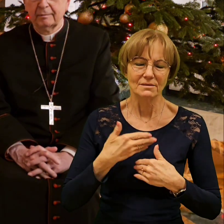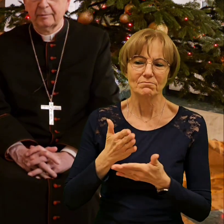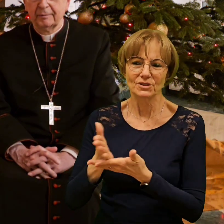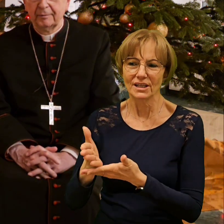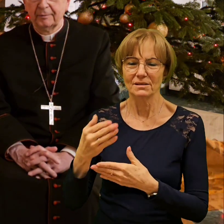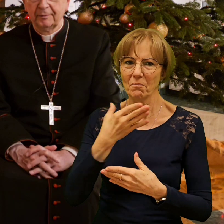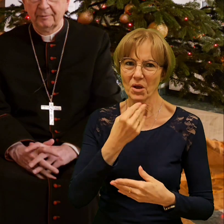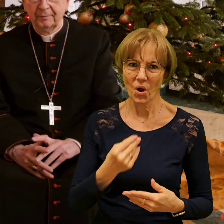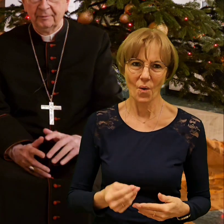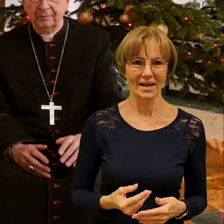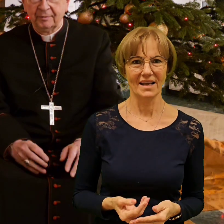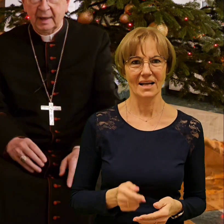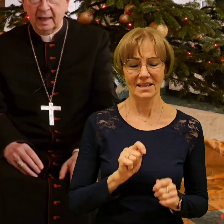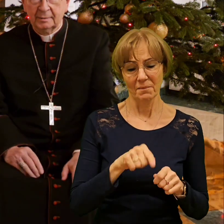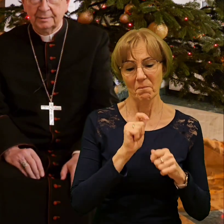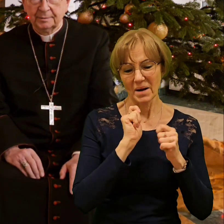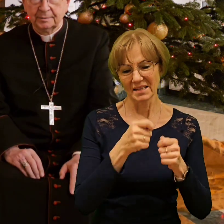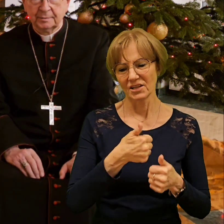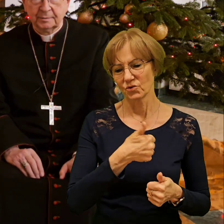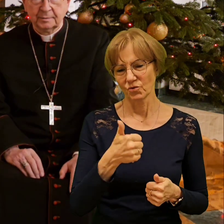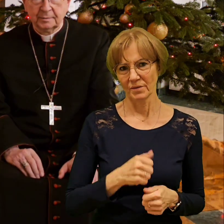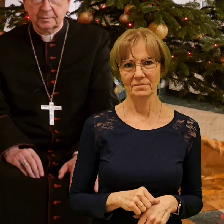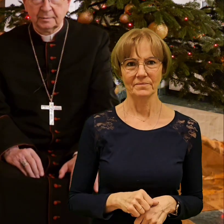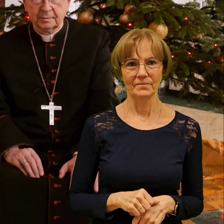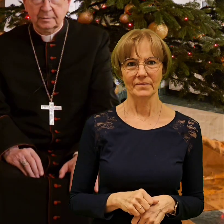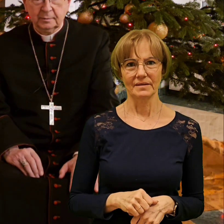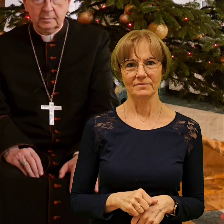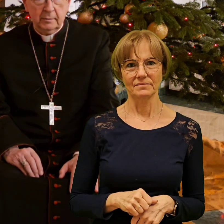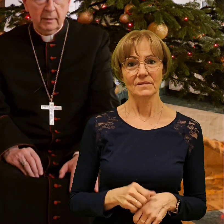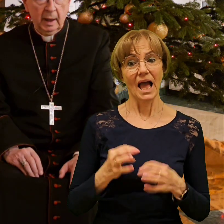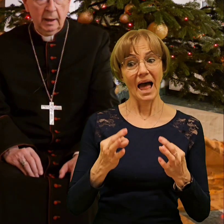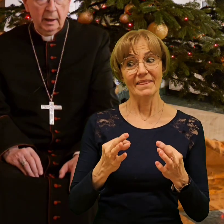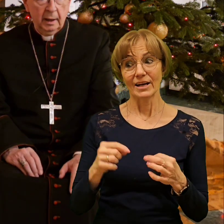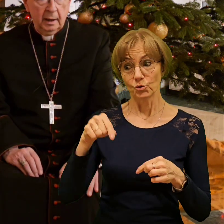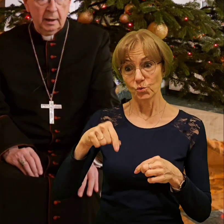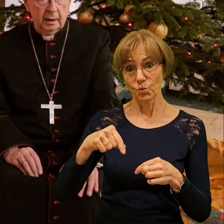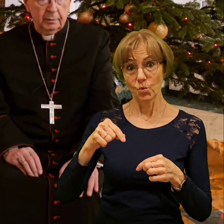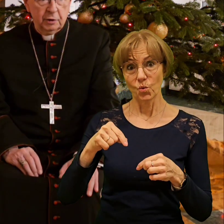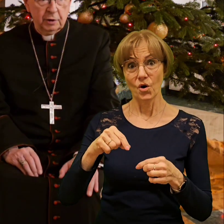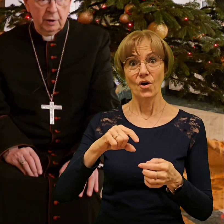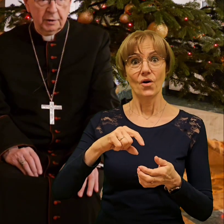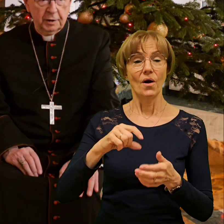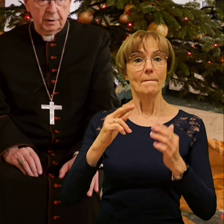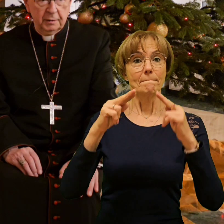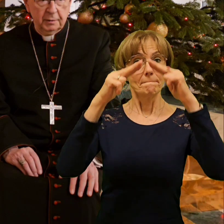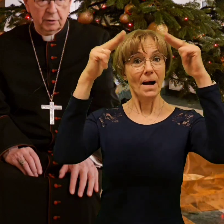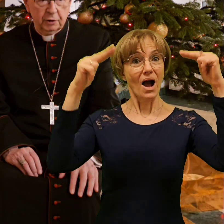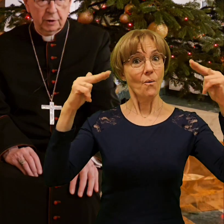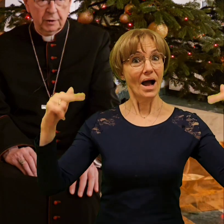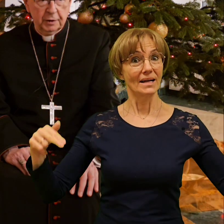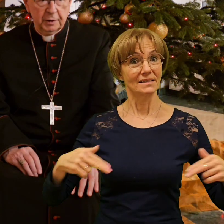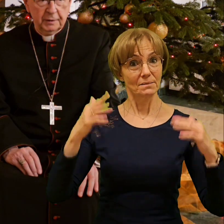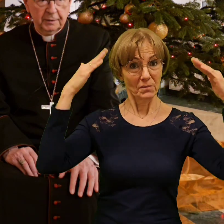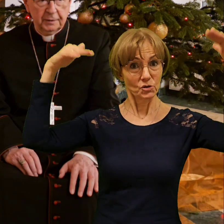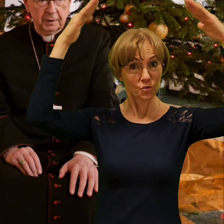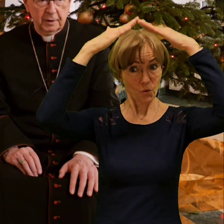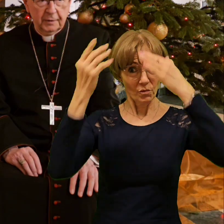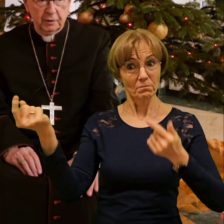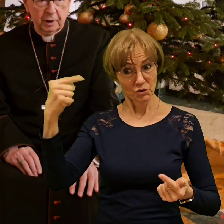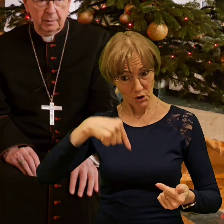teraz, czy tutaj do rezydencji przychodzi św. Mikołaj? Przychodzi, przychodzi owszem,